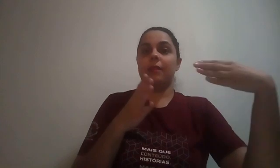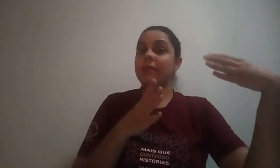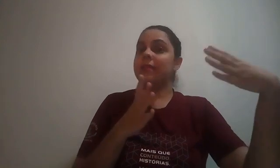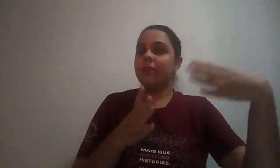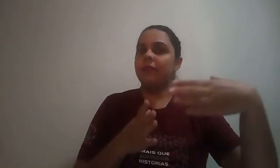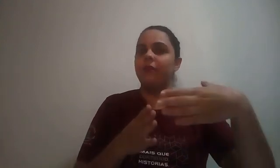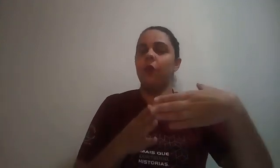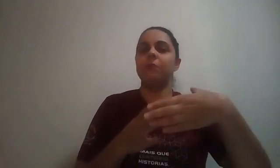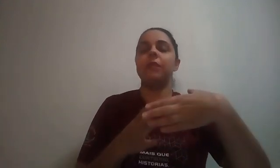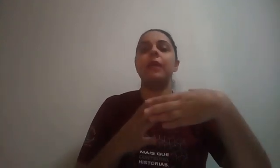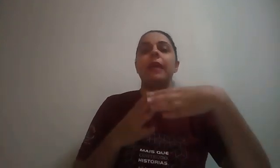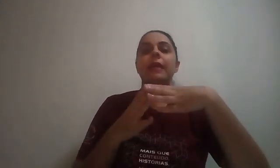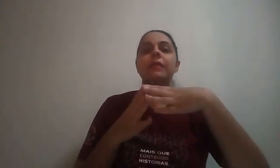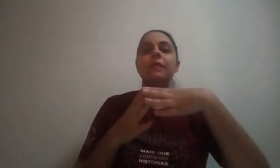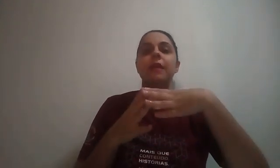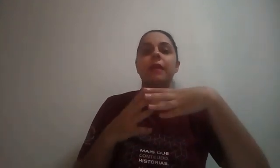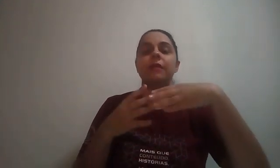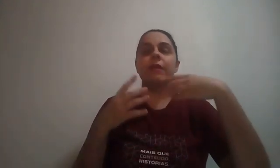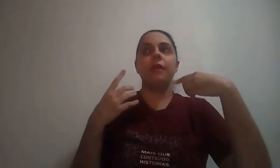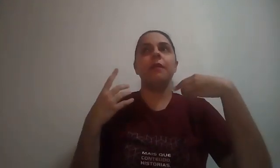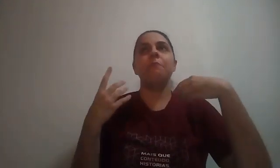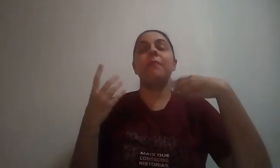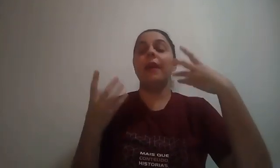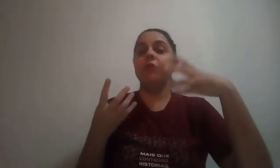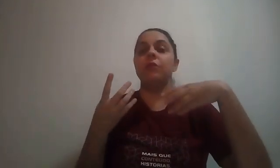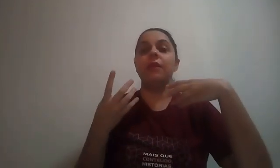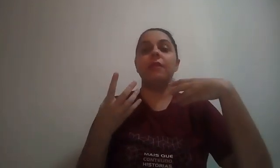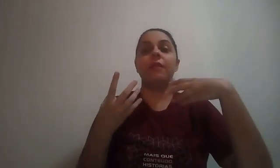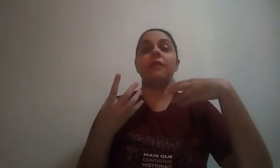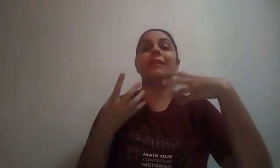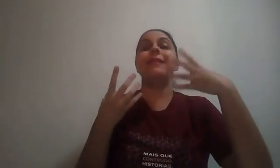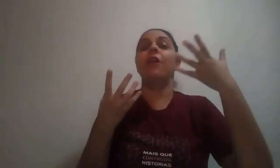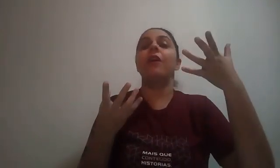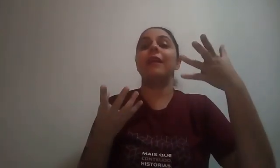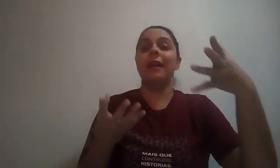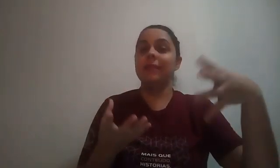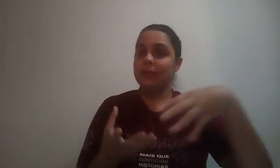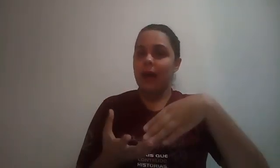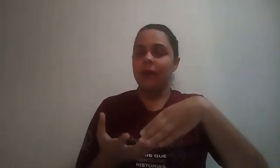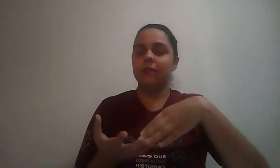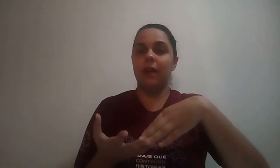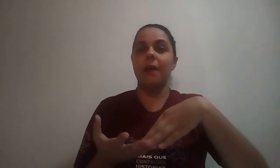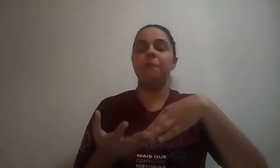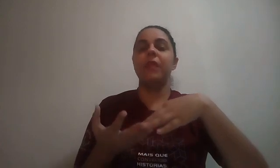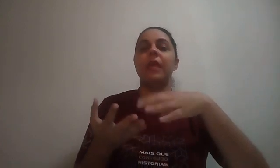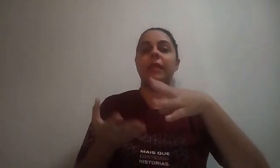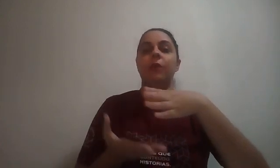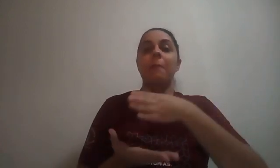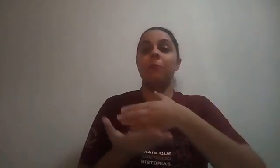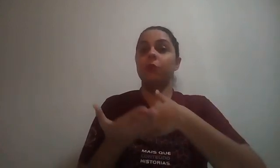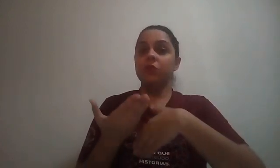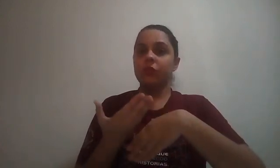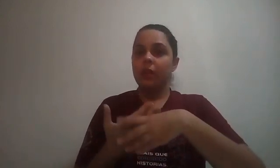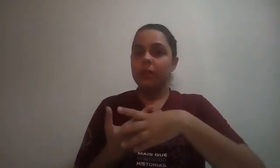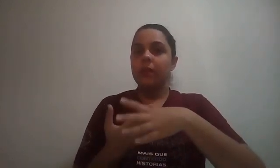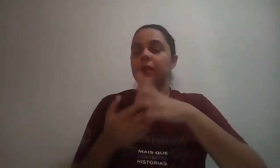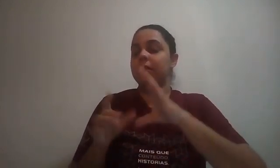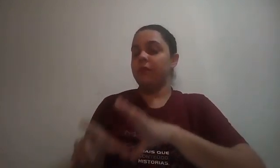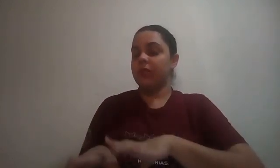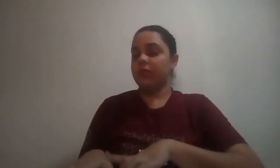de certa forma, esse meio de se localizar, tá? Então, a bússola, se vocês